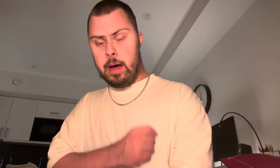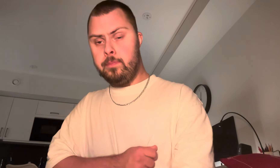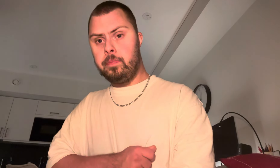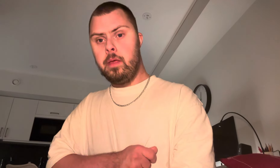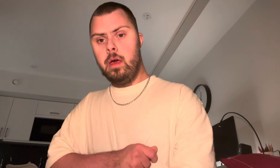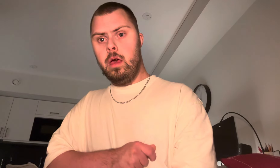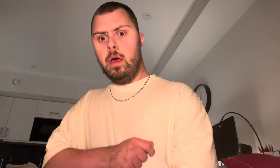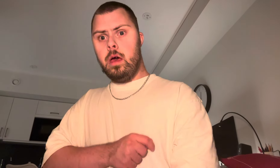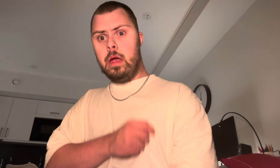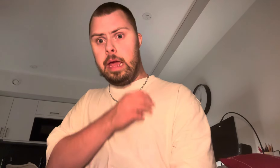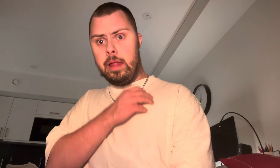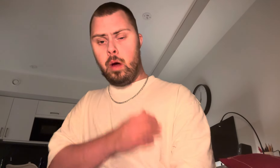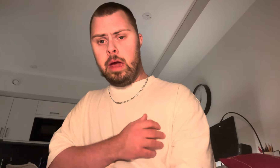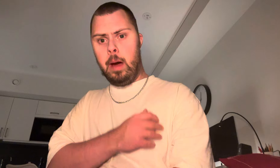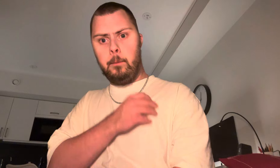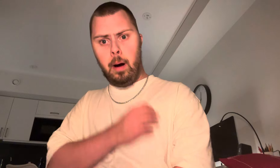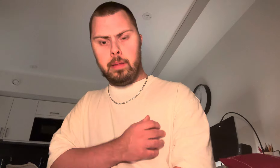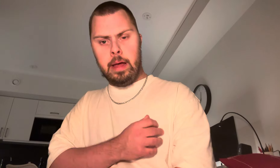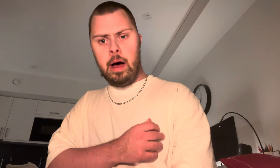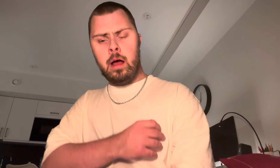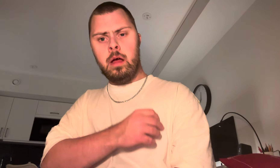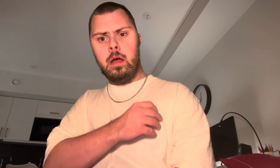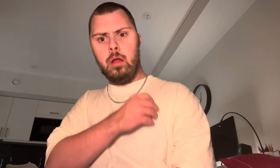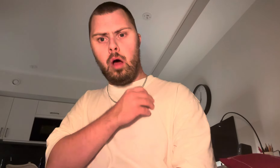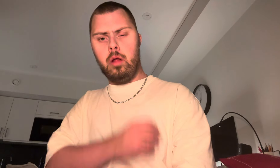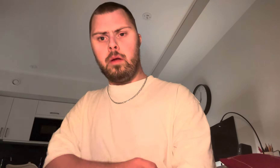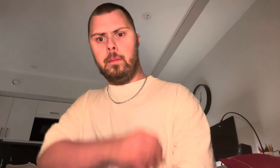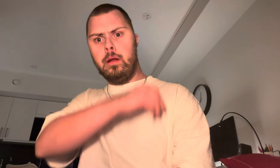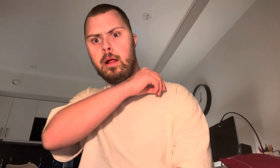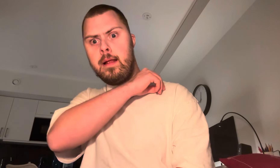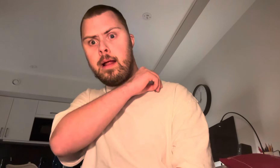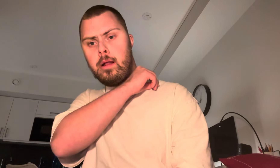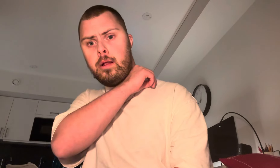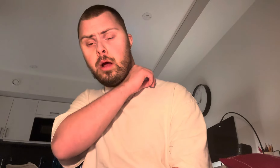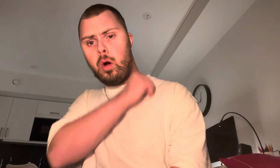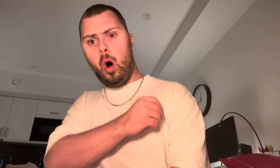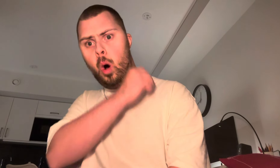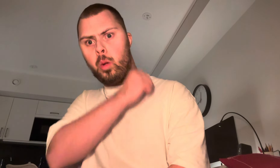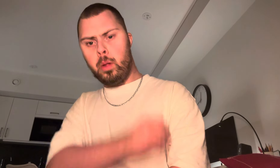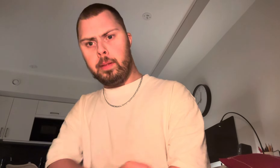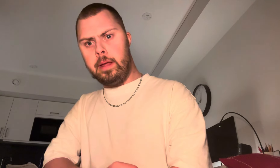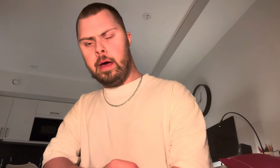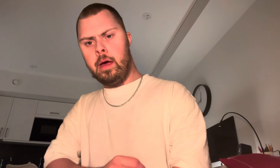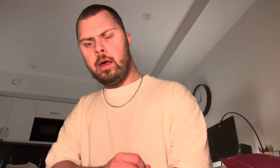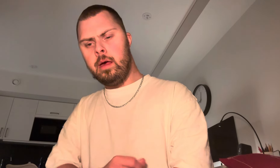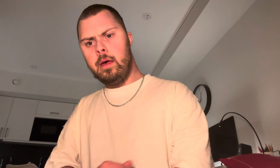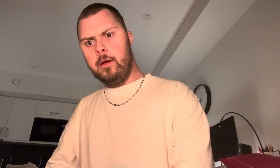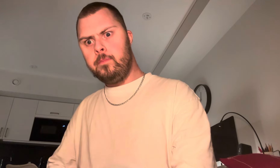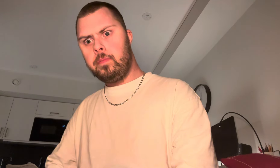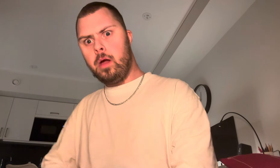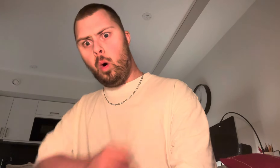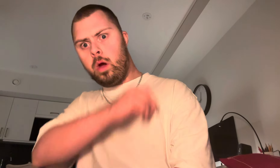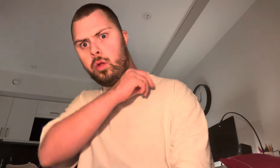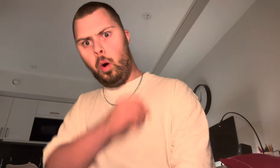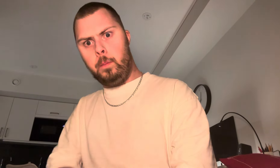Idag är måndag, datum är 28 oktober